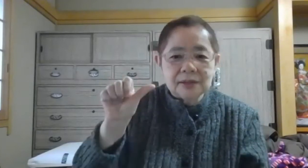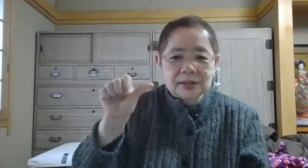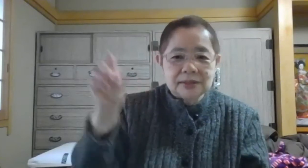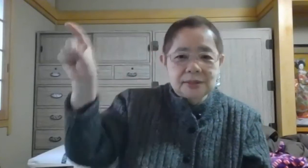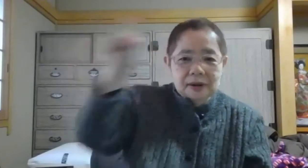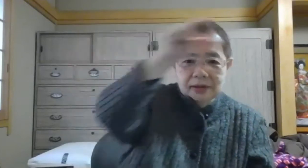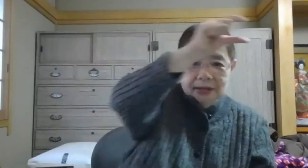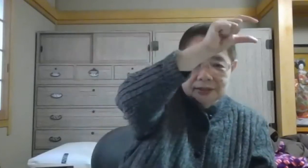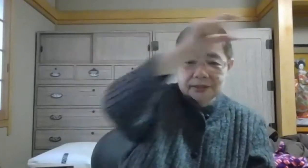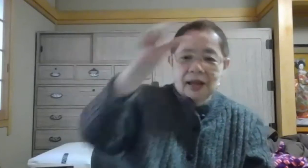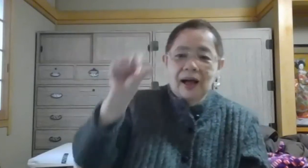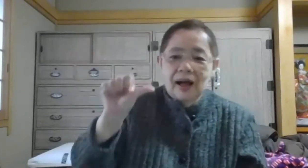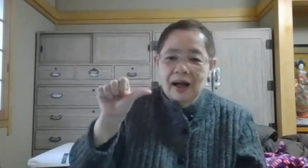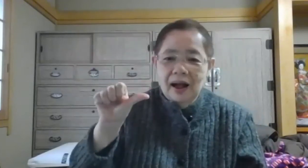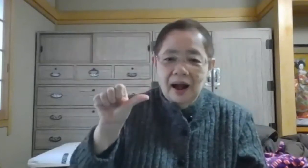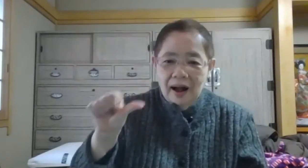きます一番上ですあ